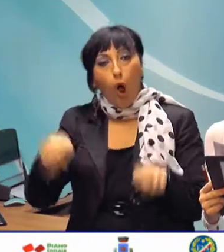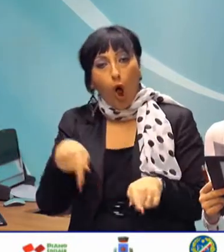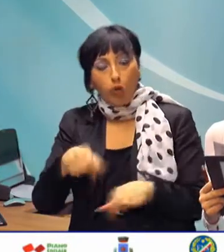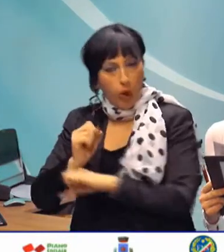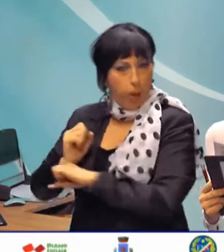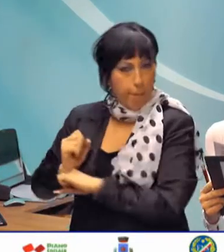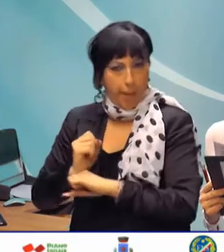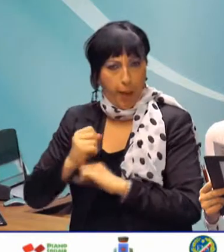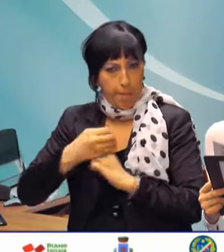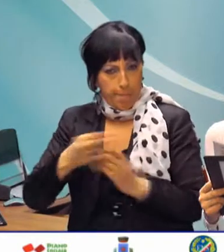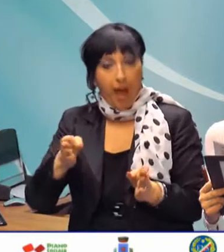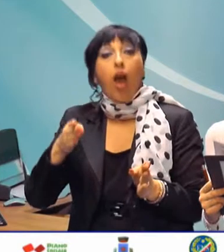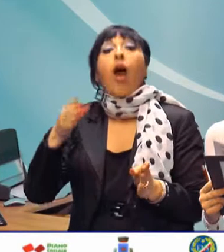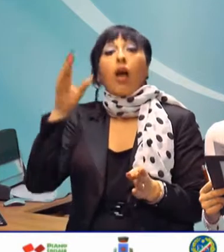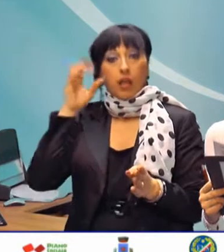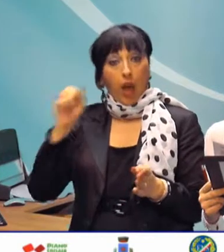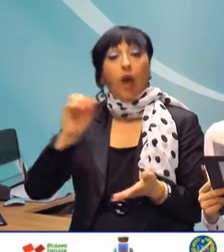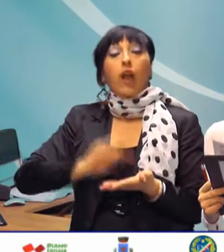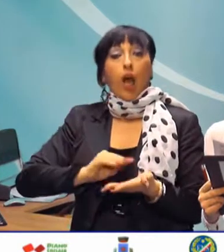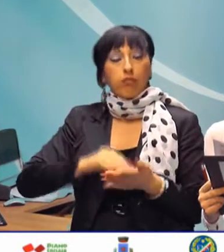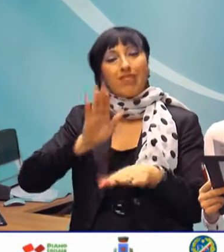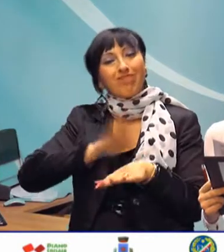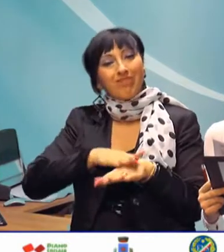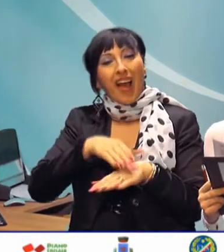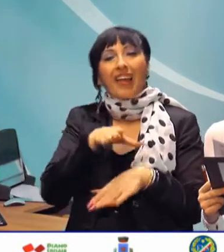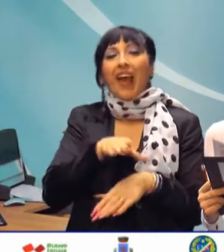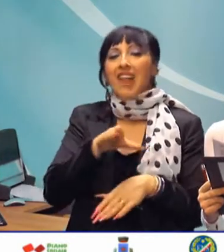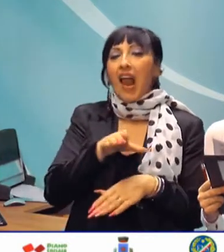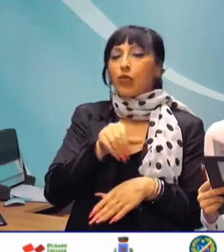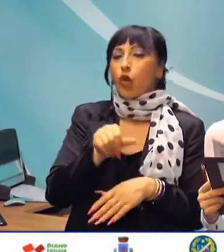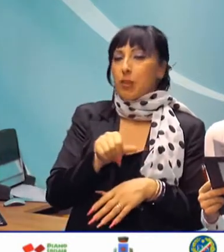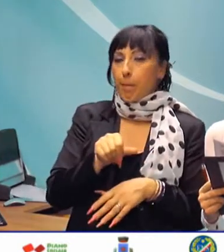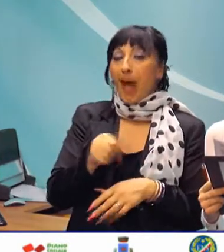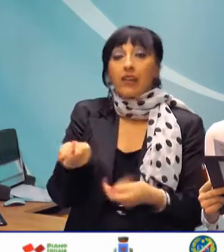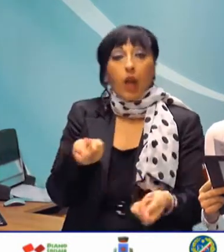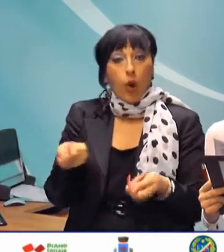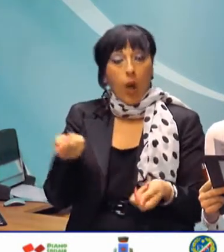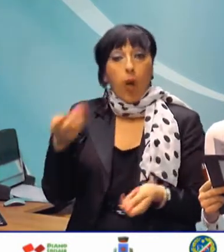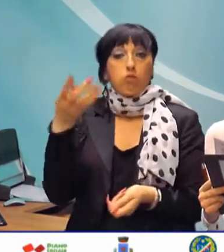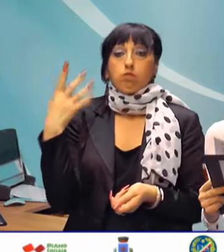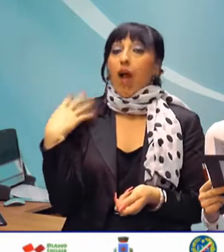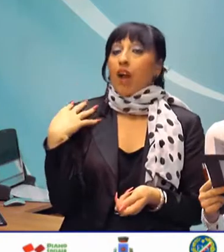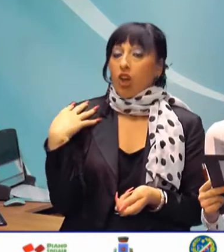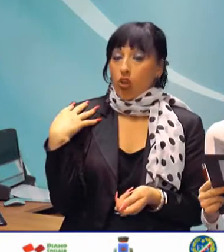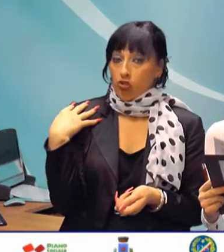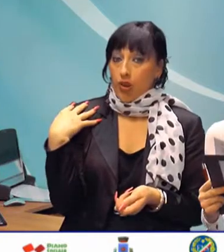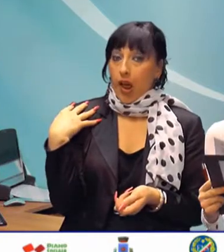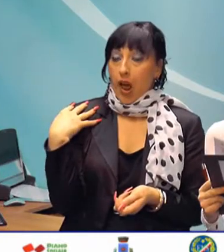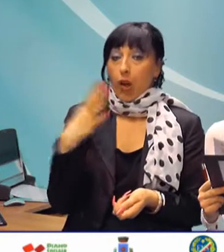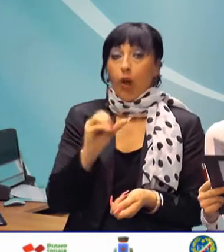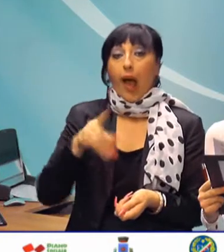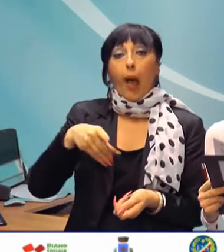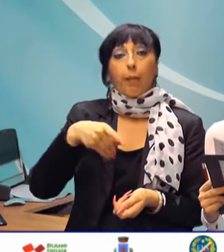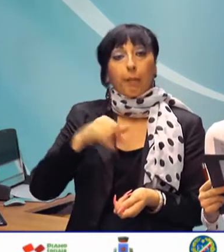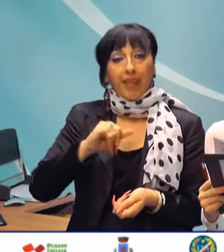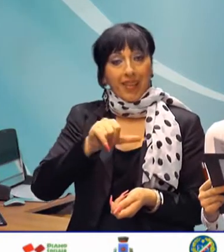soccorsi sono stati guidati dai carabinieri della stazione di Casaletto Spartano, guidati dal maresciallo Antonio Campisi.